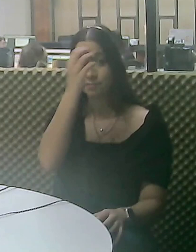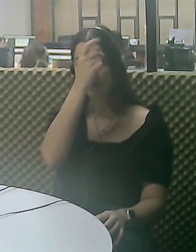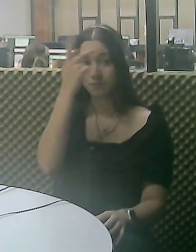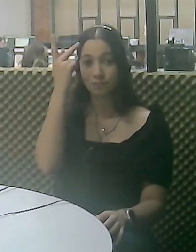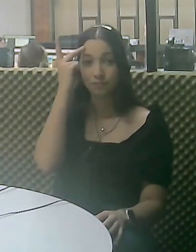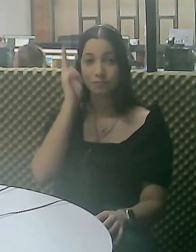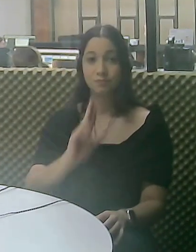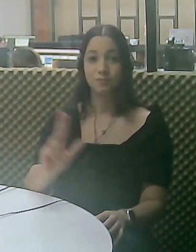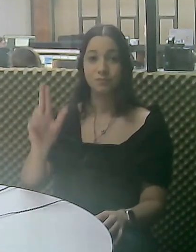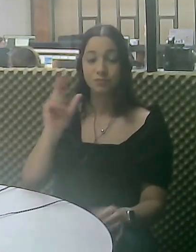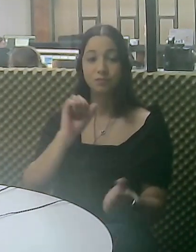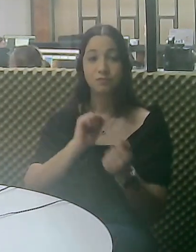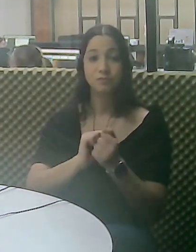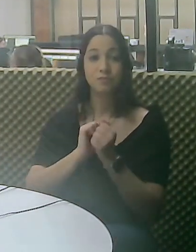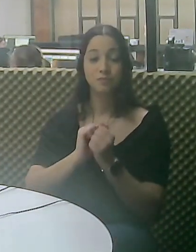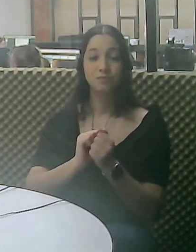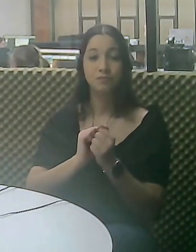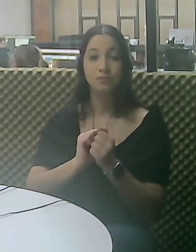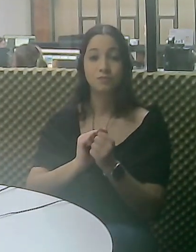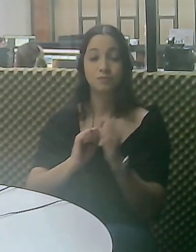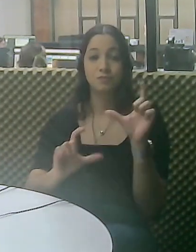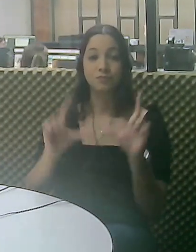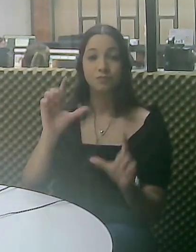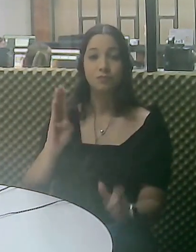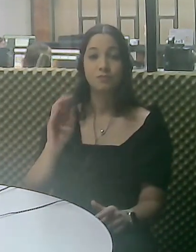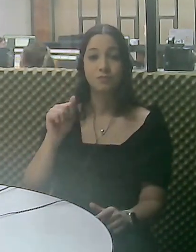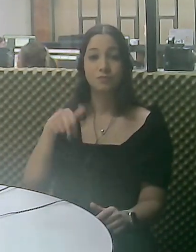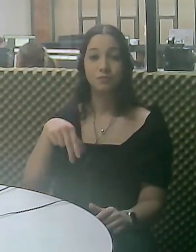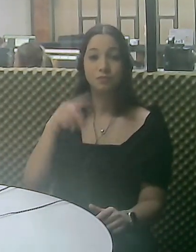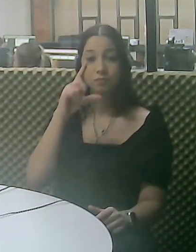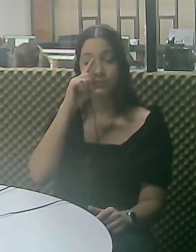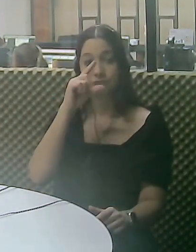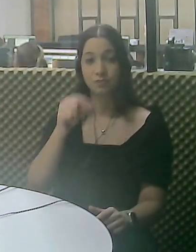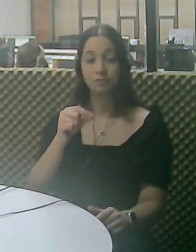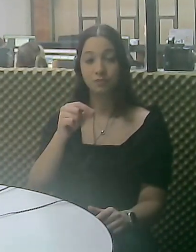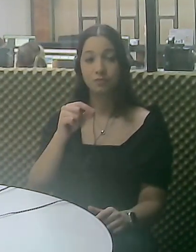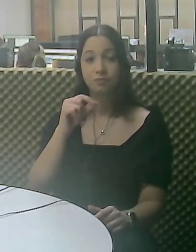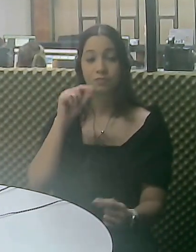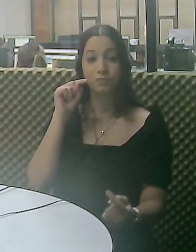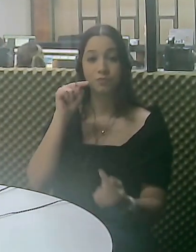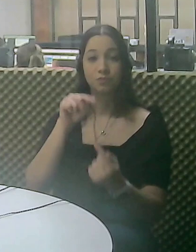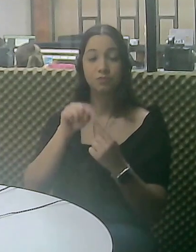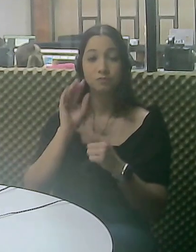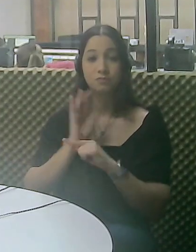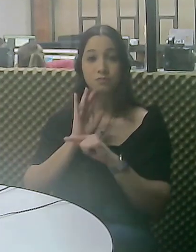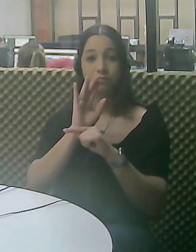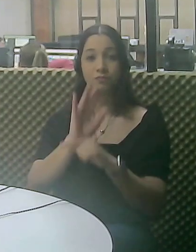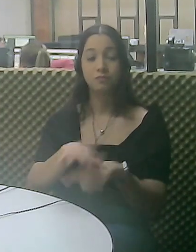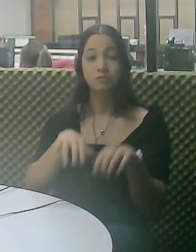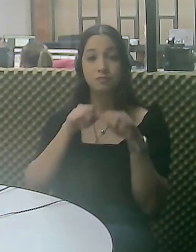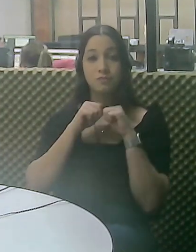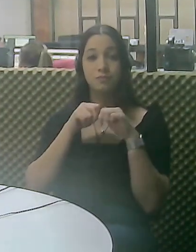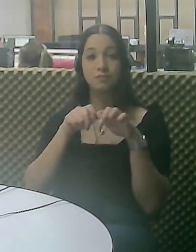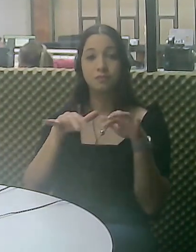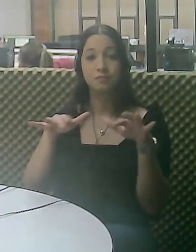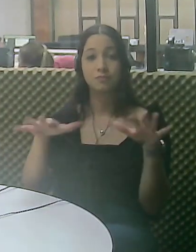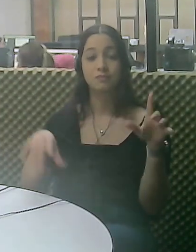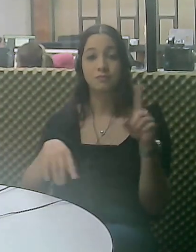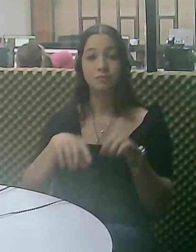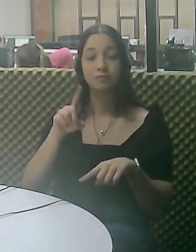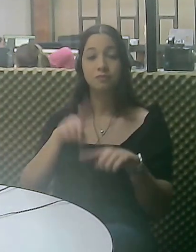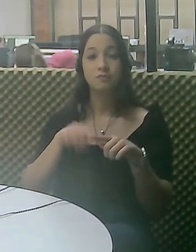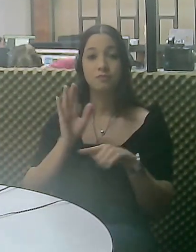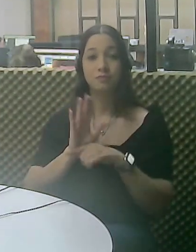roupas e cobertores. Promovida pela Prefeitura de Uberlândia em parceria com a emissora Band Triângulo, a iniciativa